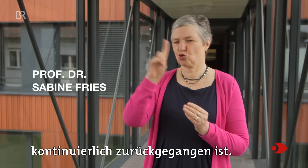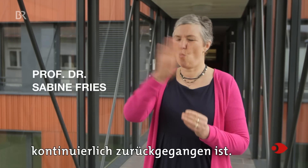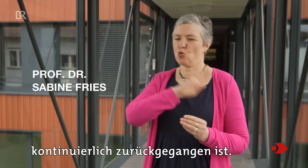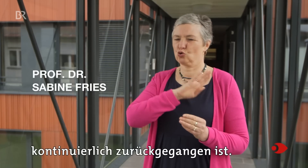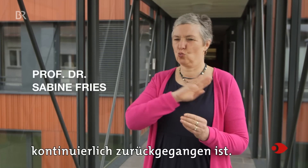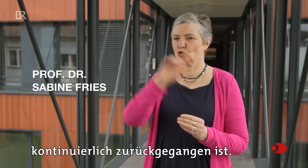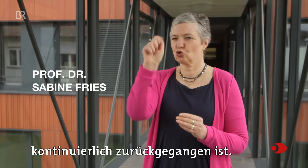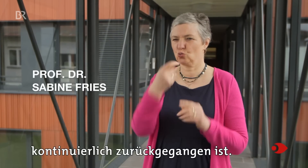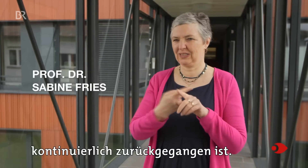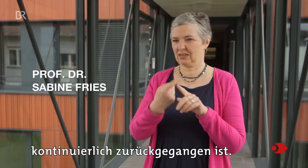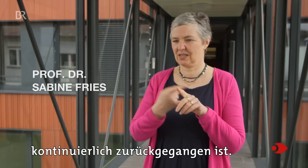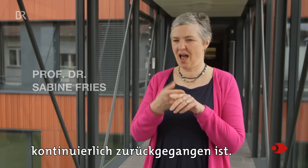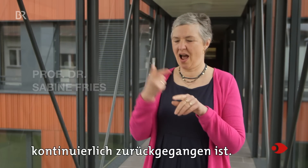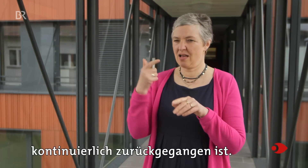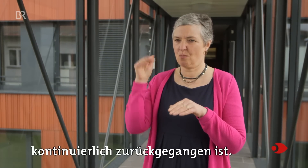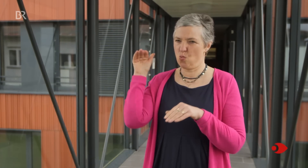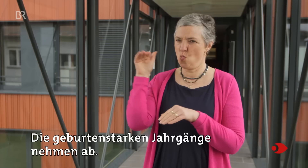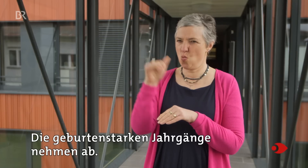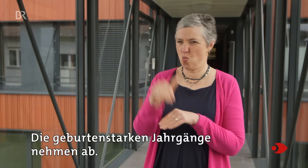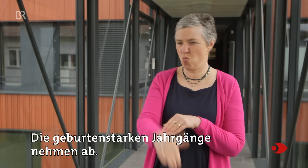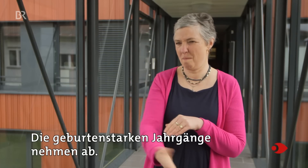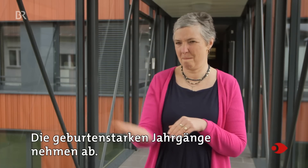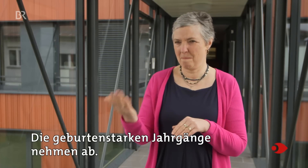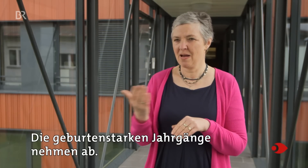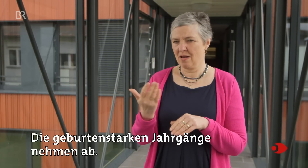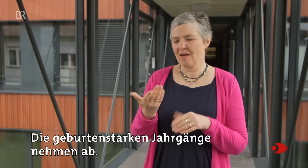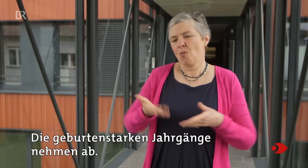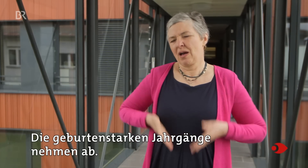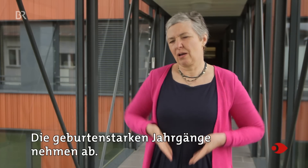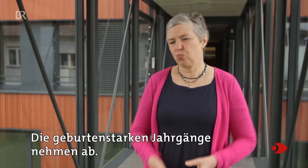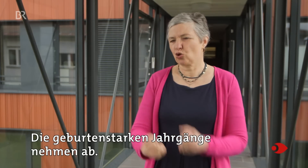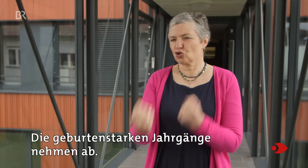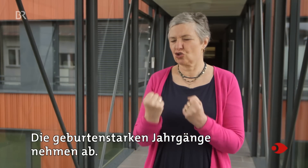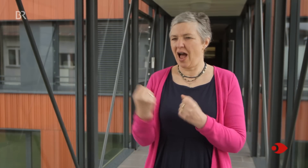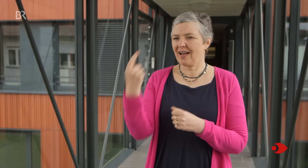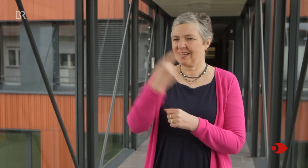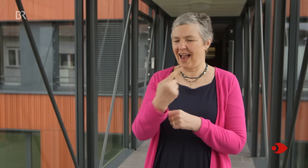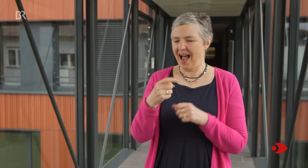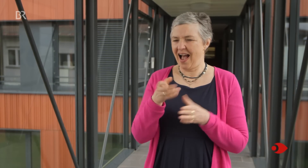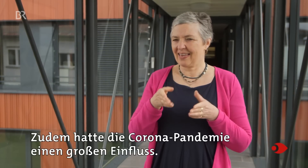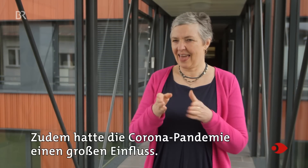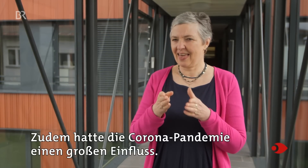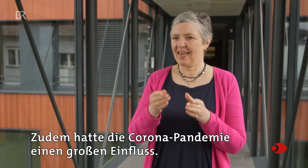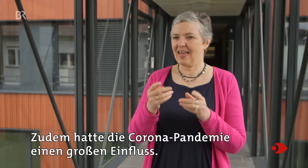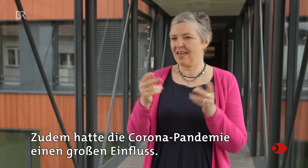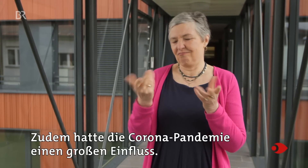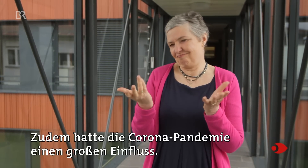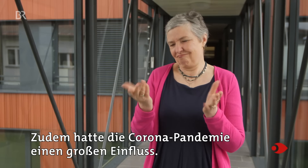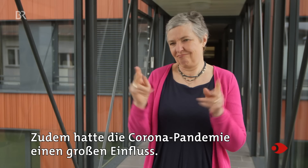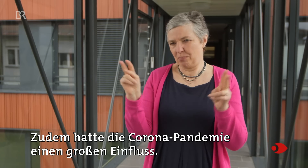kontinuierlich zurückgeht. Die Geburten starken Jahrgänge nehmen ab. Zudem hatte die